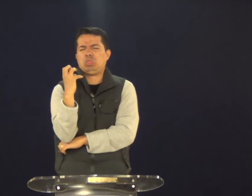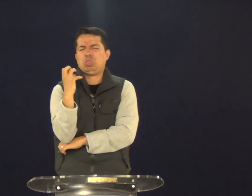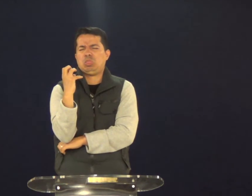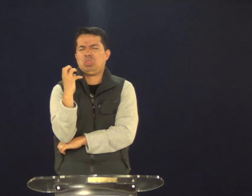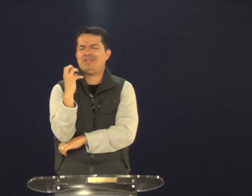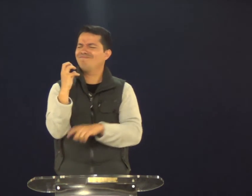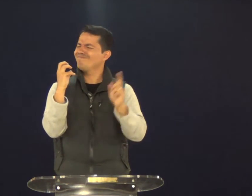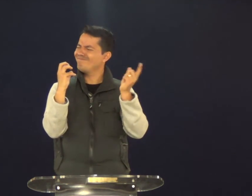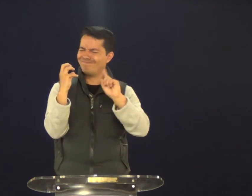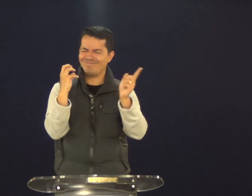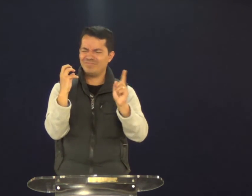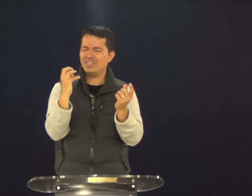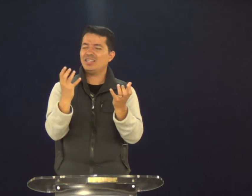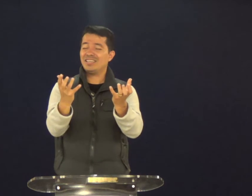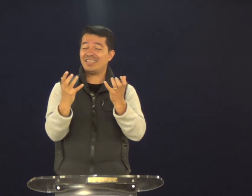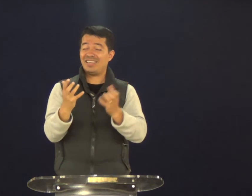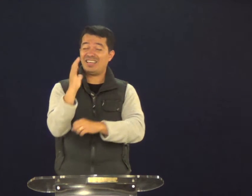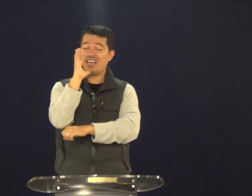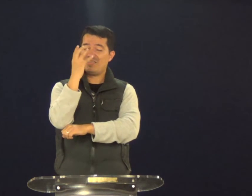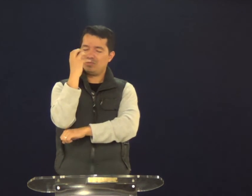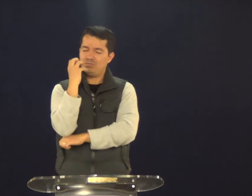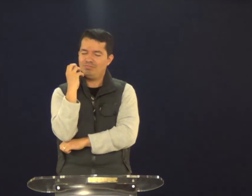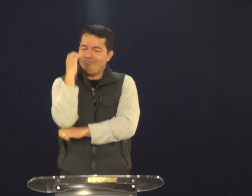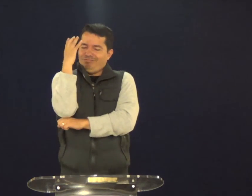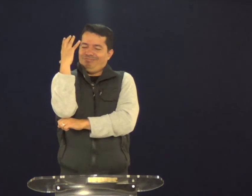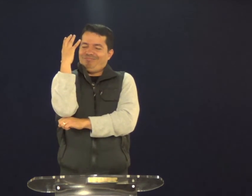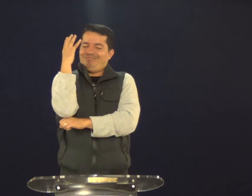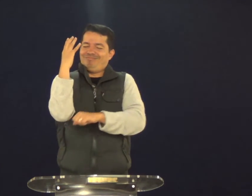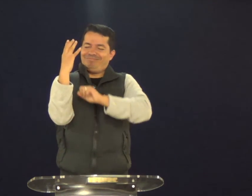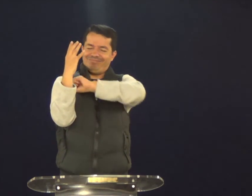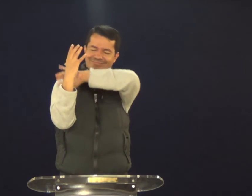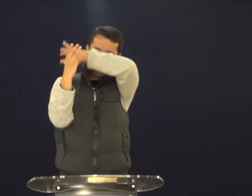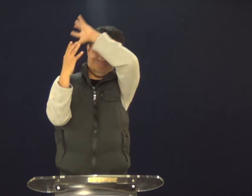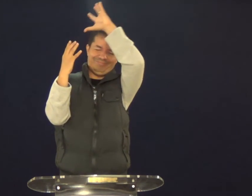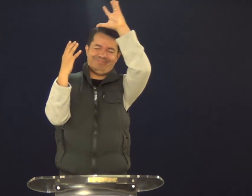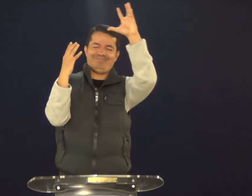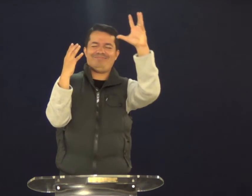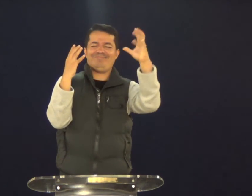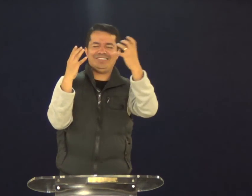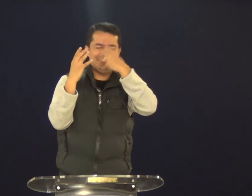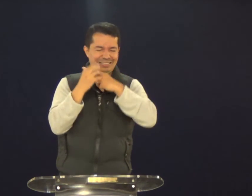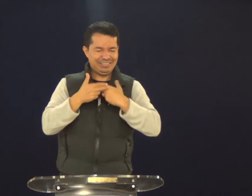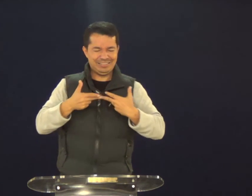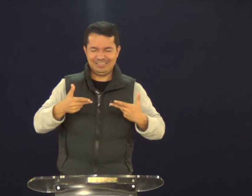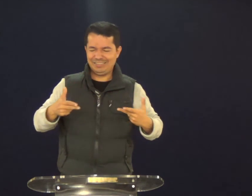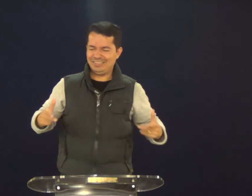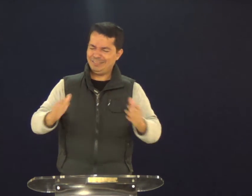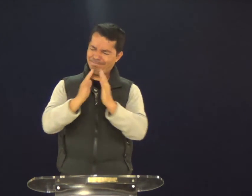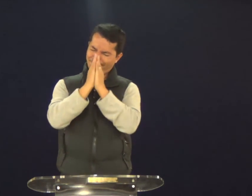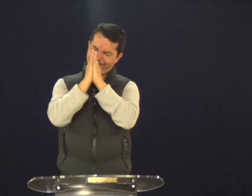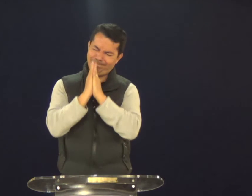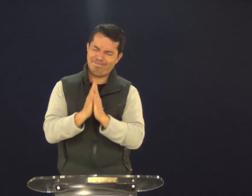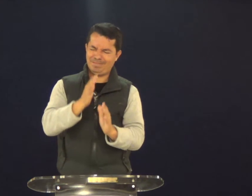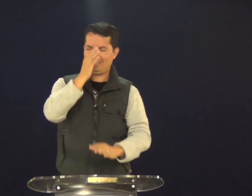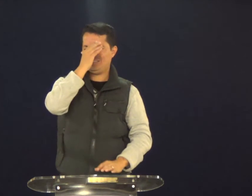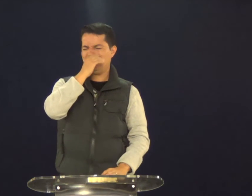Nós não queremos que o Senhor encontre em nós árvores vazias, mas sim árvores lindas, frondosas e cheias de